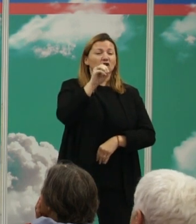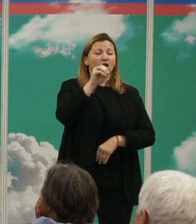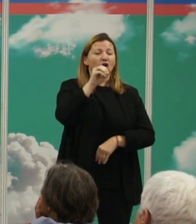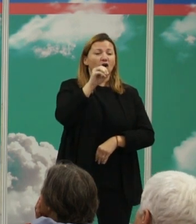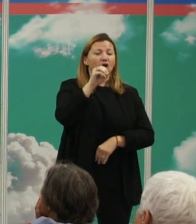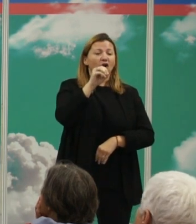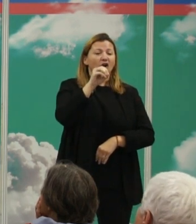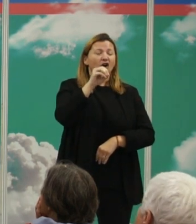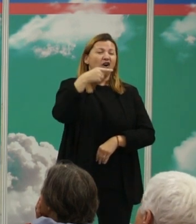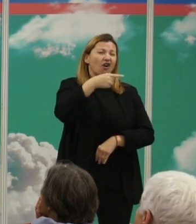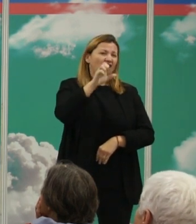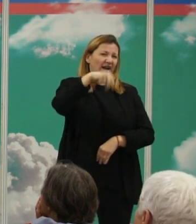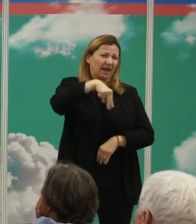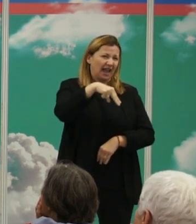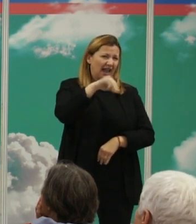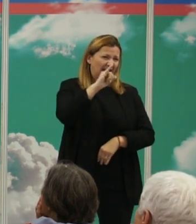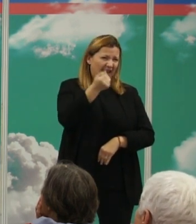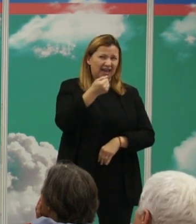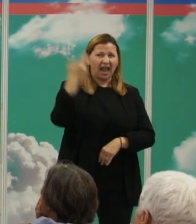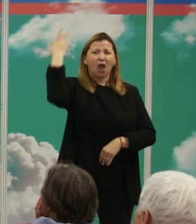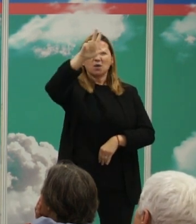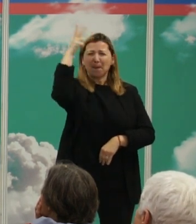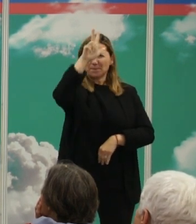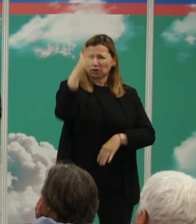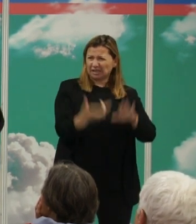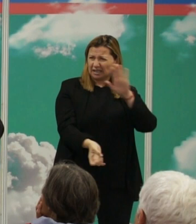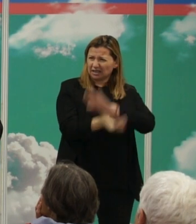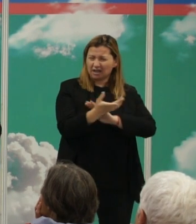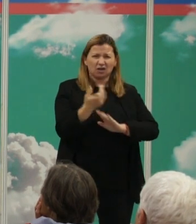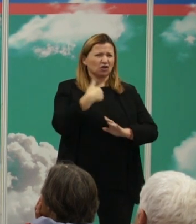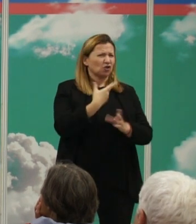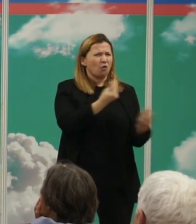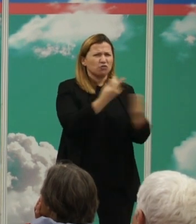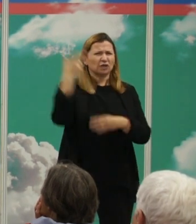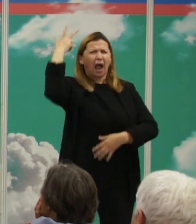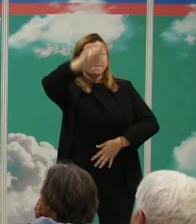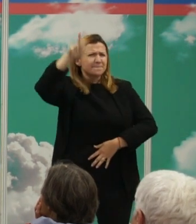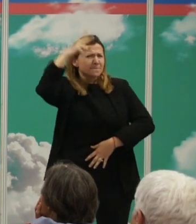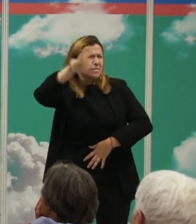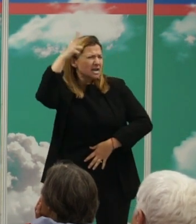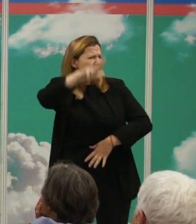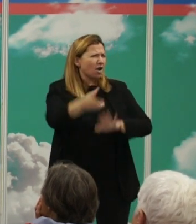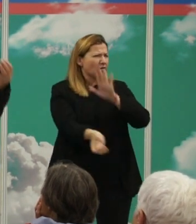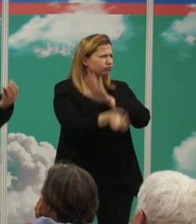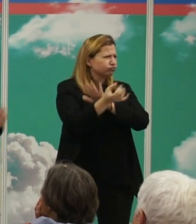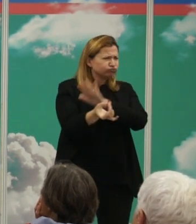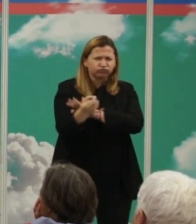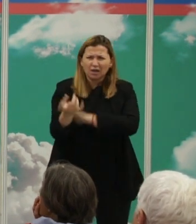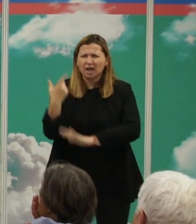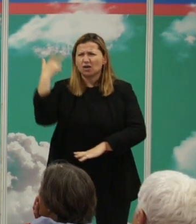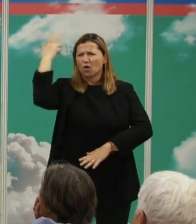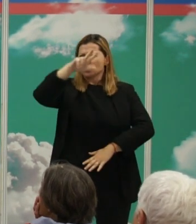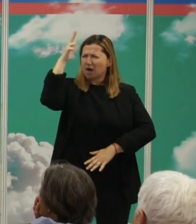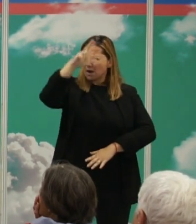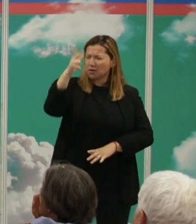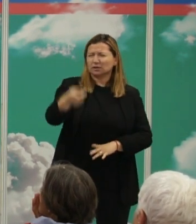se pueden construir muchas y de hecho eso es lo que hacemos los biólogos evolutivos construimos muchas filogenias vemos cuál de ellas se acusta mejor a una serie de hipótesis